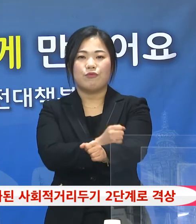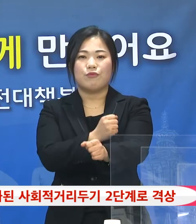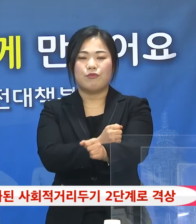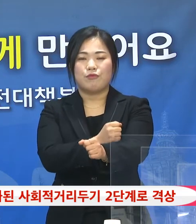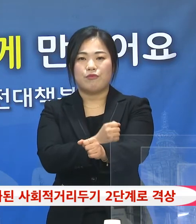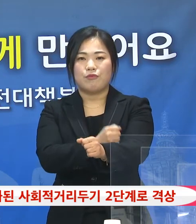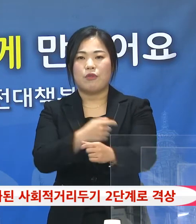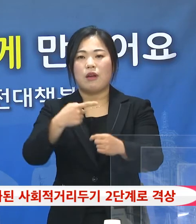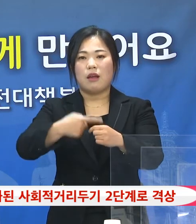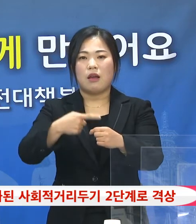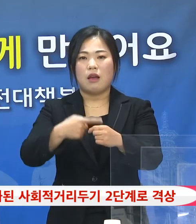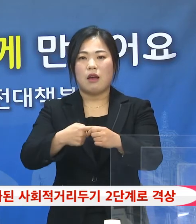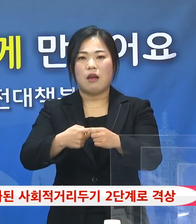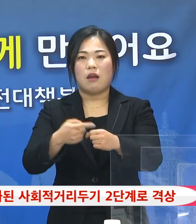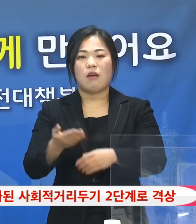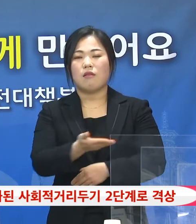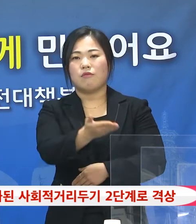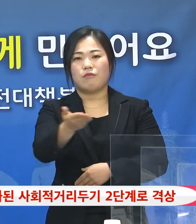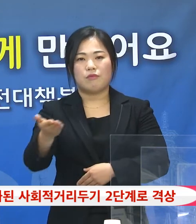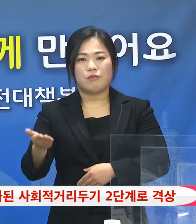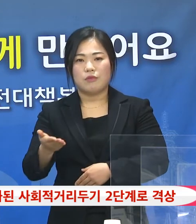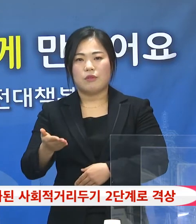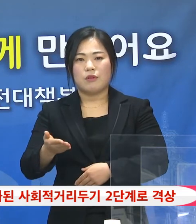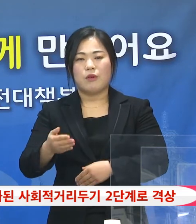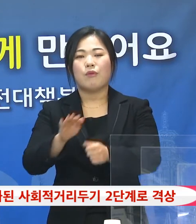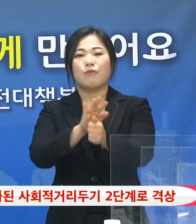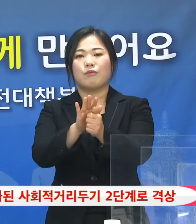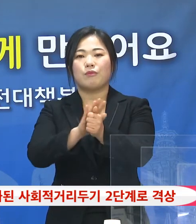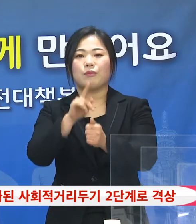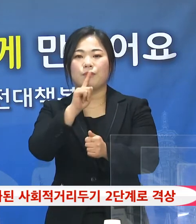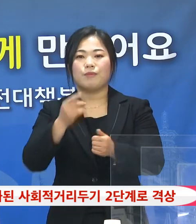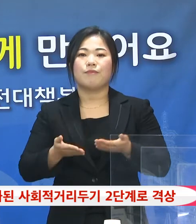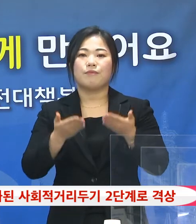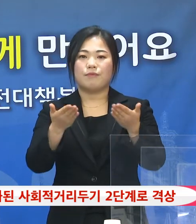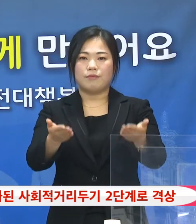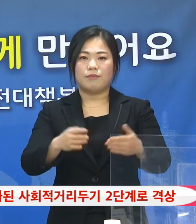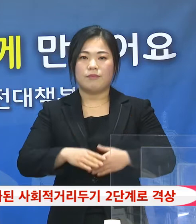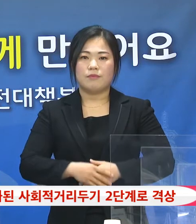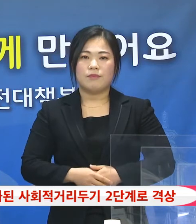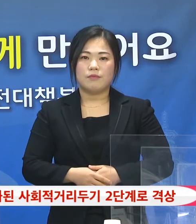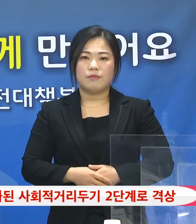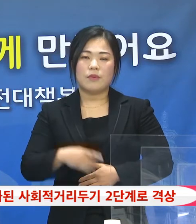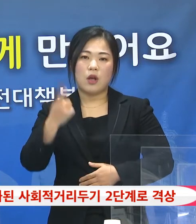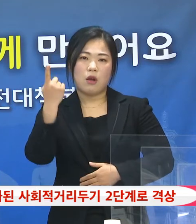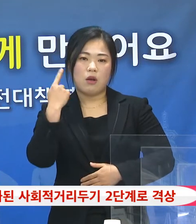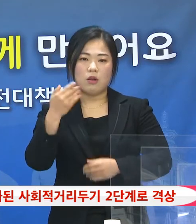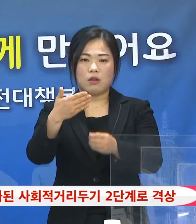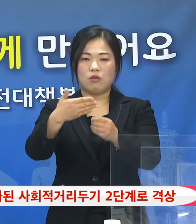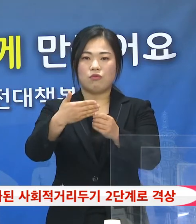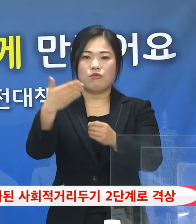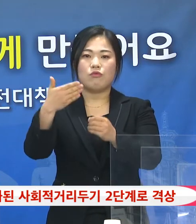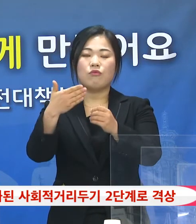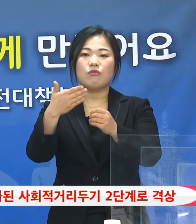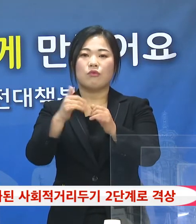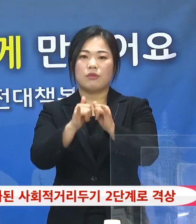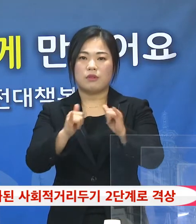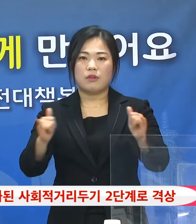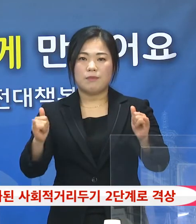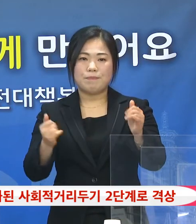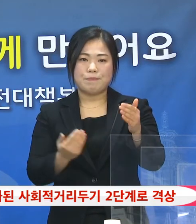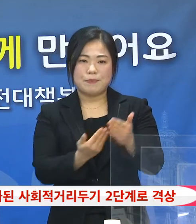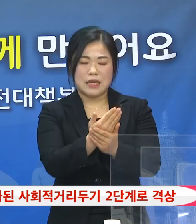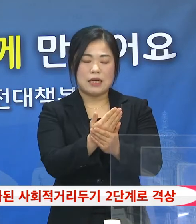안강 은민 여러분께 심심한 위로의 말씀을 드립니다. 어제 9명의 확진자가 발생한 데 이어서